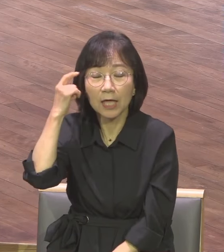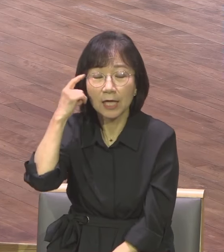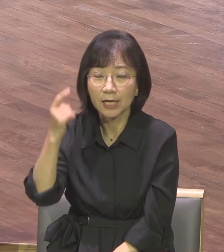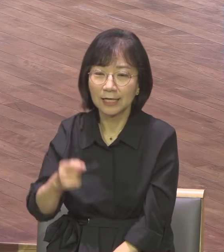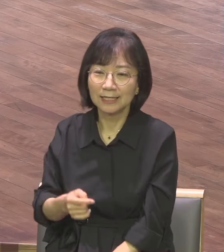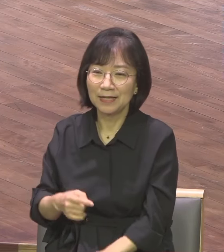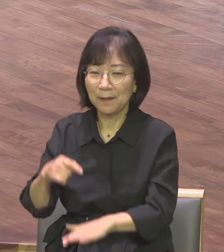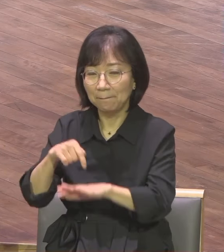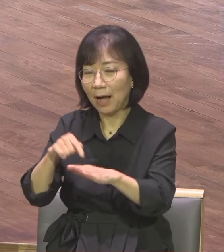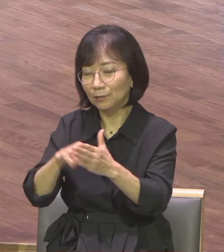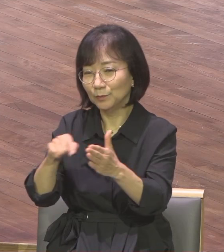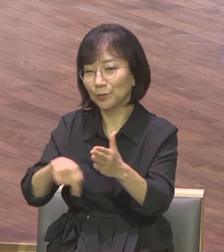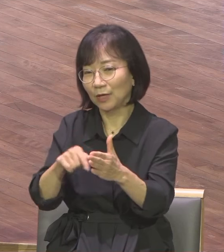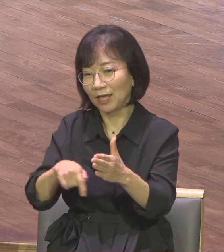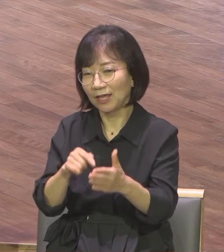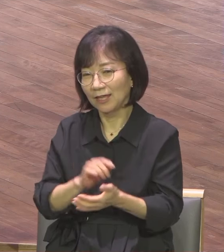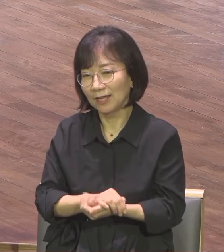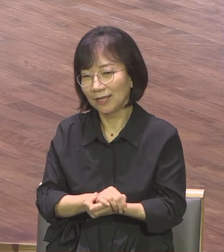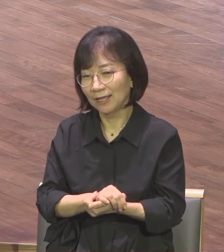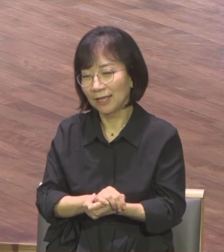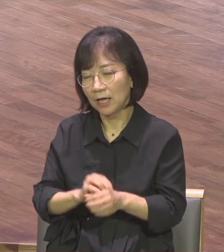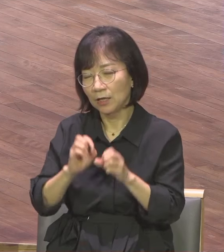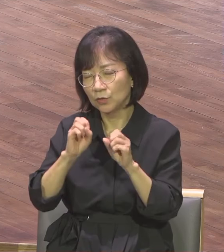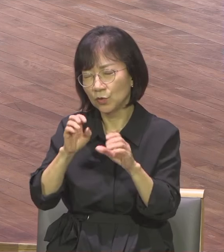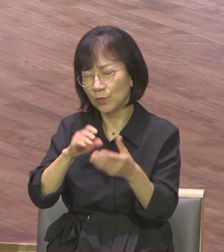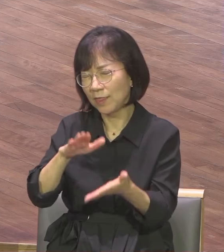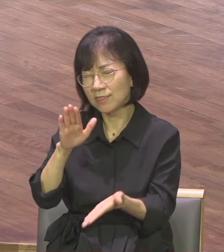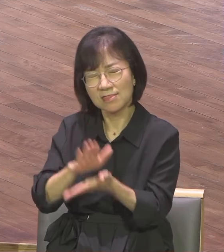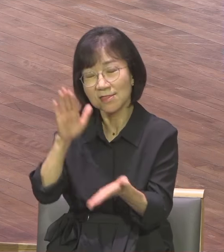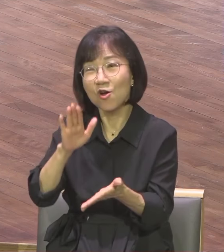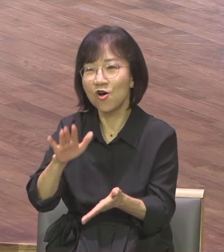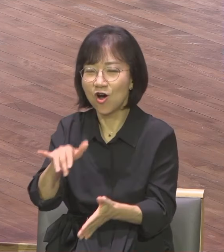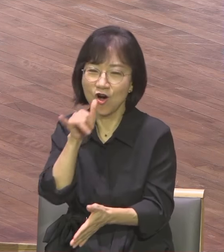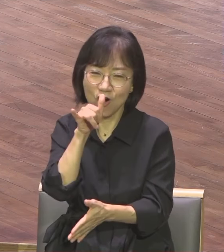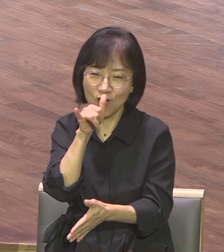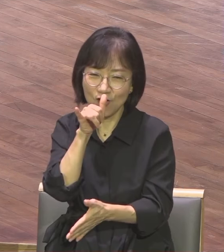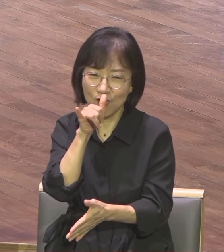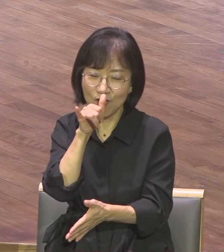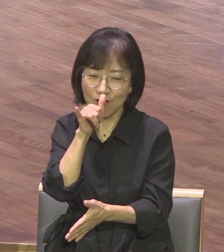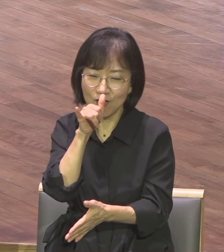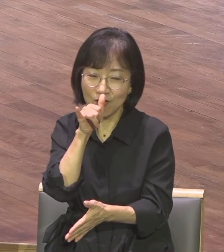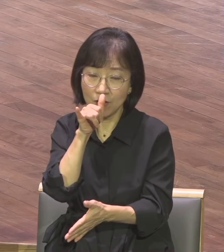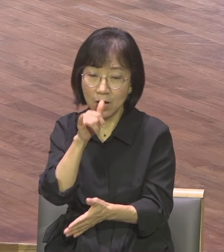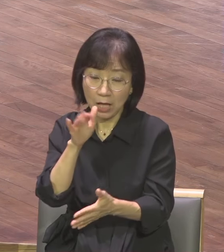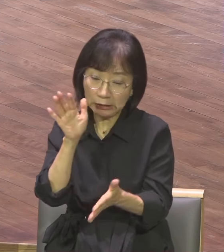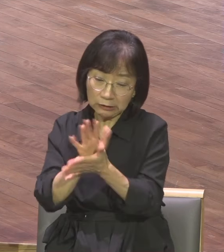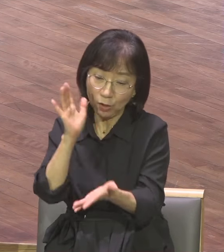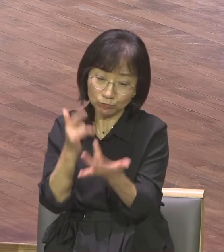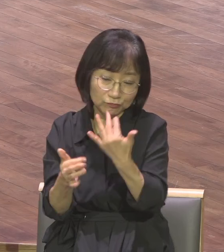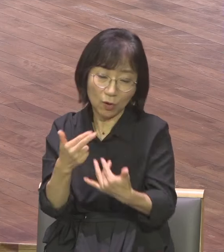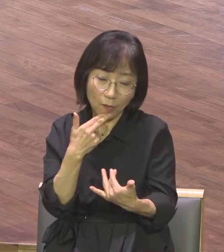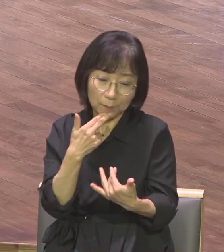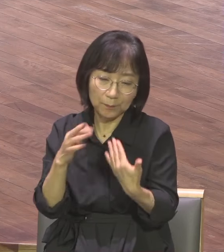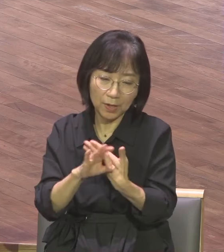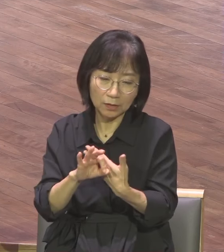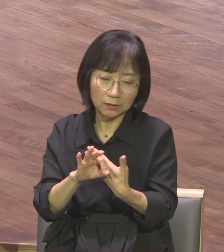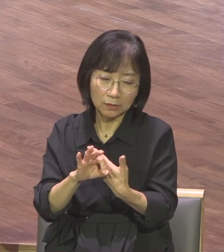그 마음에 전도에 불이 있기 때문에 그래요 불이 없으면 지속이 안 되는 거예요 불이 없으면